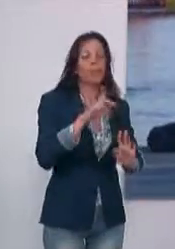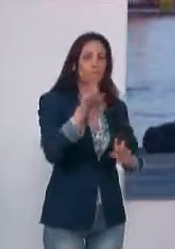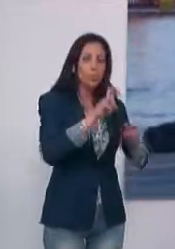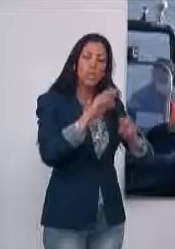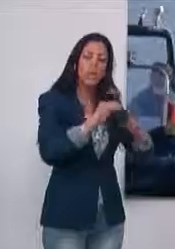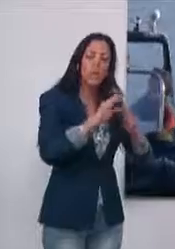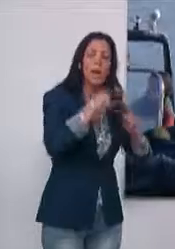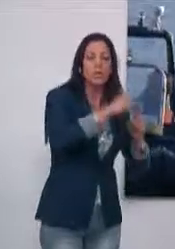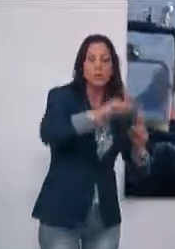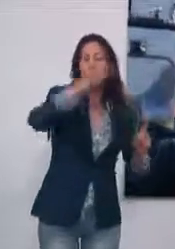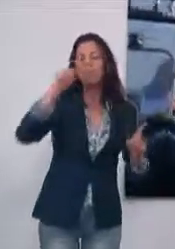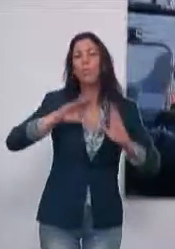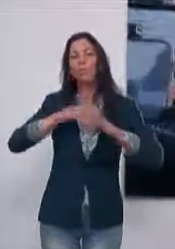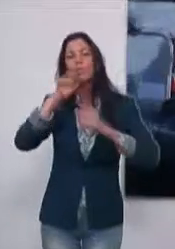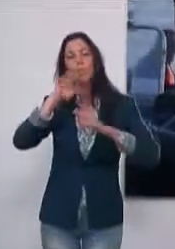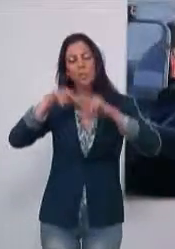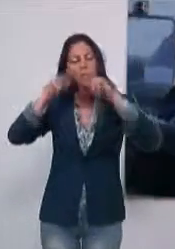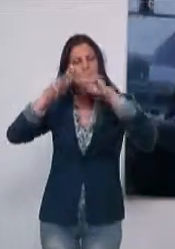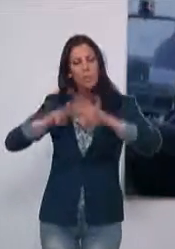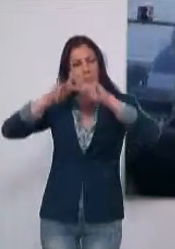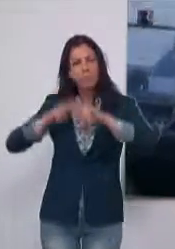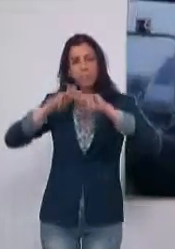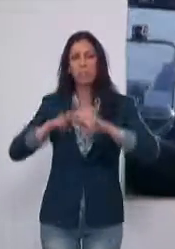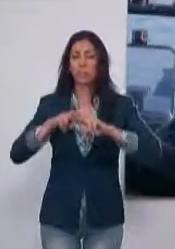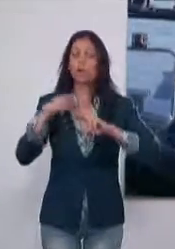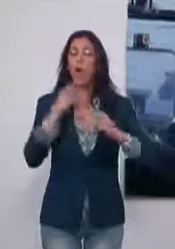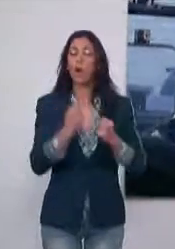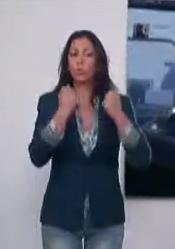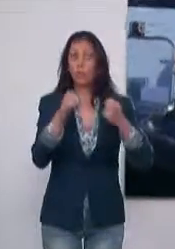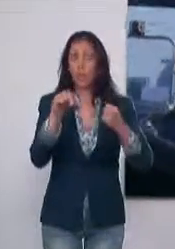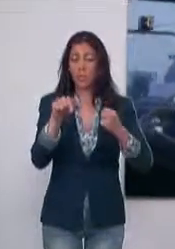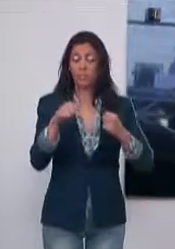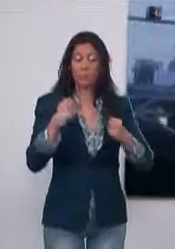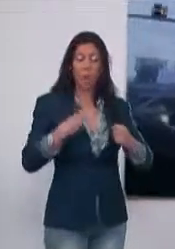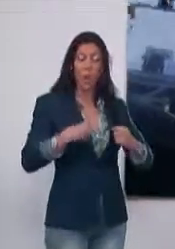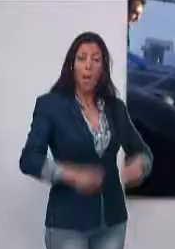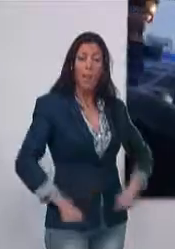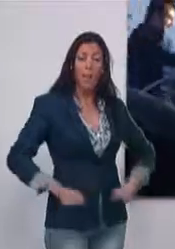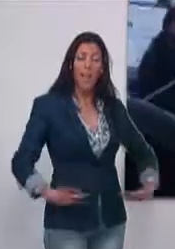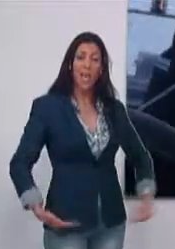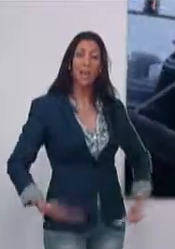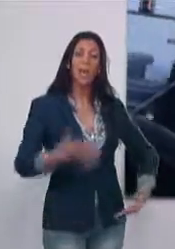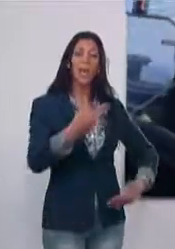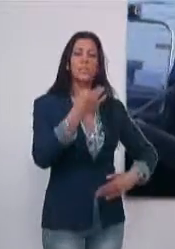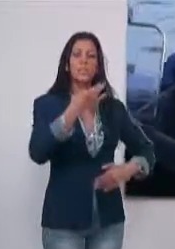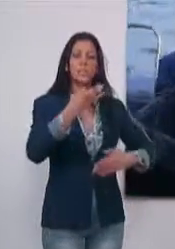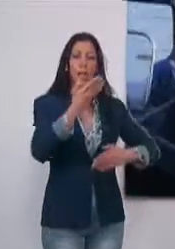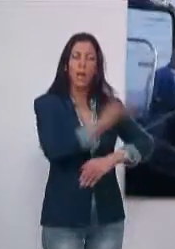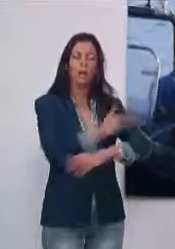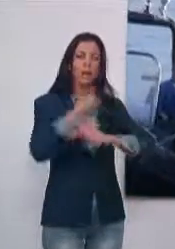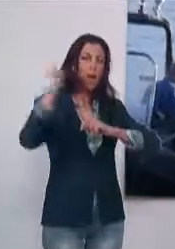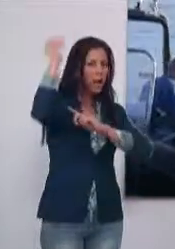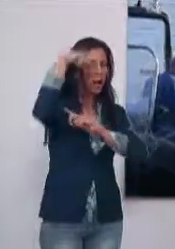trasladado al puerto de Motril donde se llevó a cabo un primer examen por parte de la autoridad de judiciales. El hombre tenía puesto un bañador